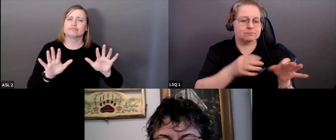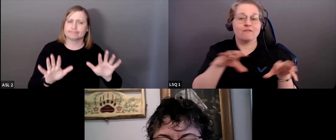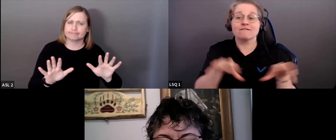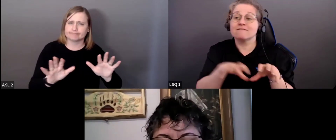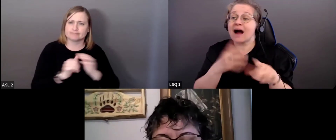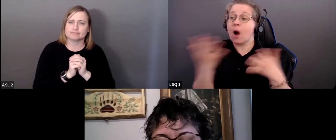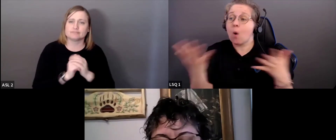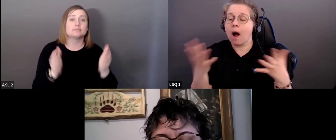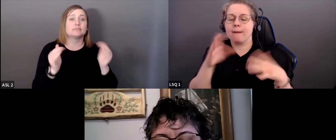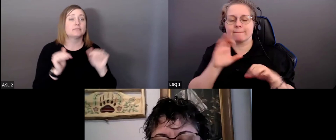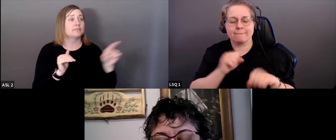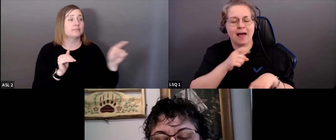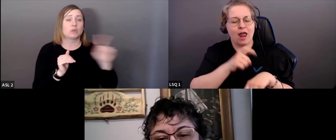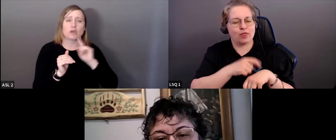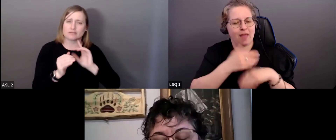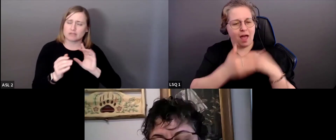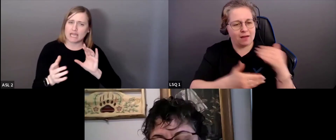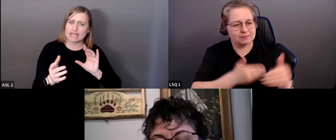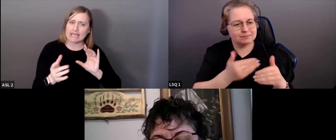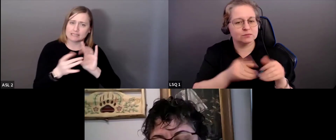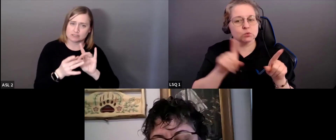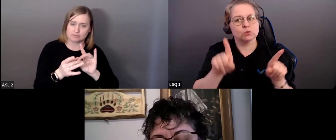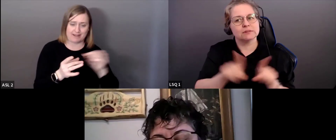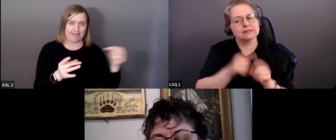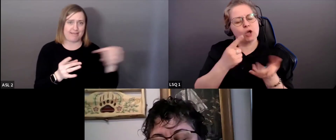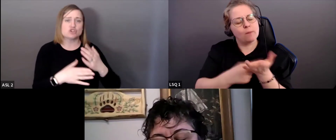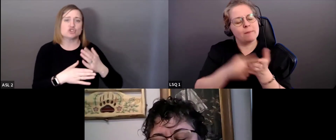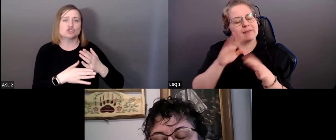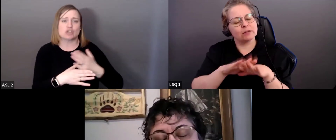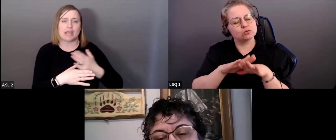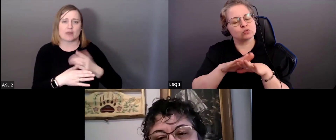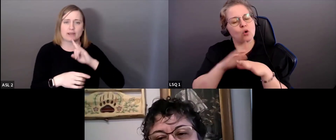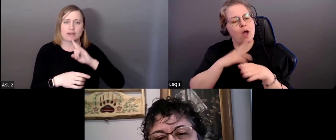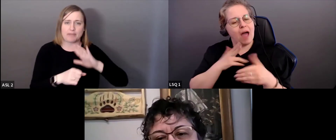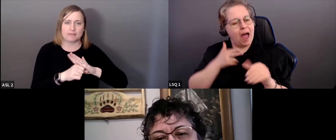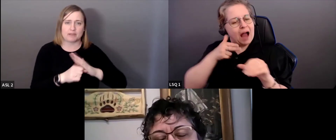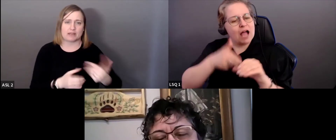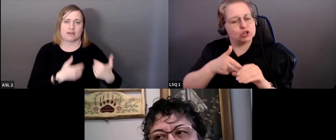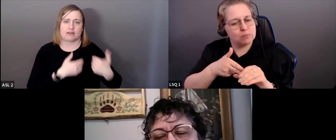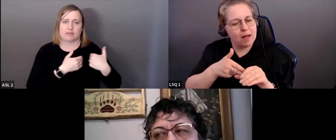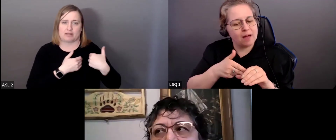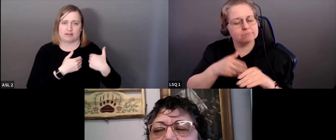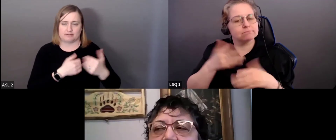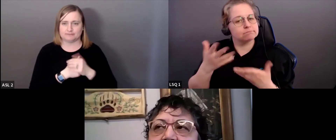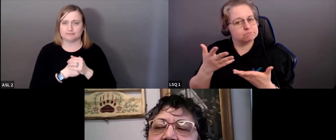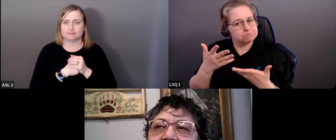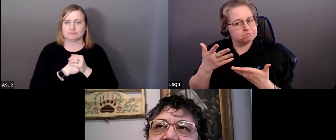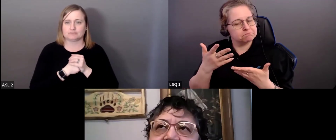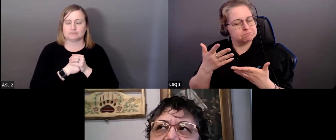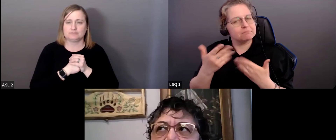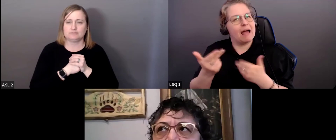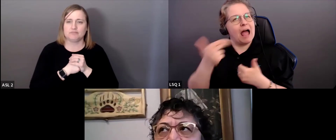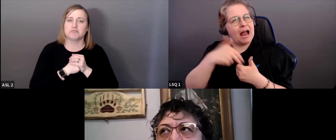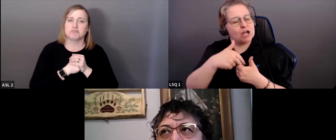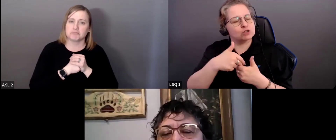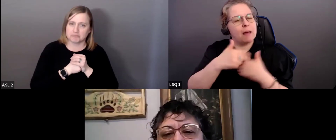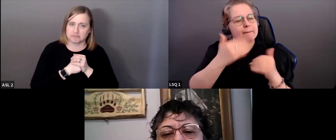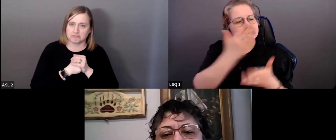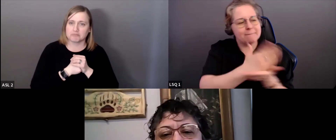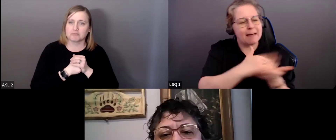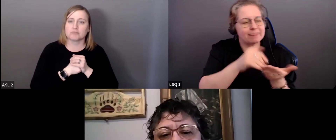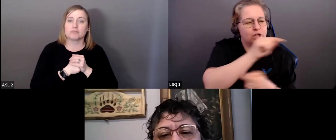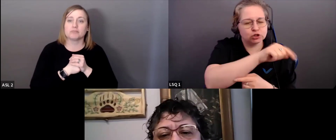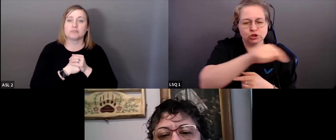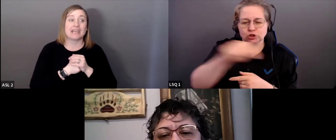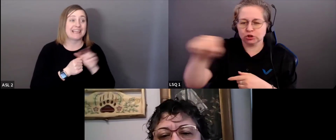Vous avez aussi fait un commentaire sur l'engagement. C'est un engagement partagé et